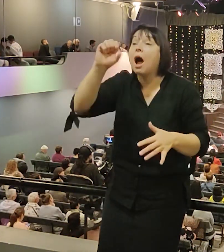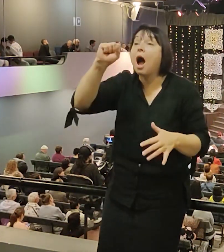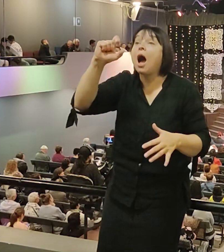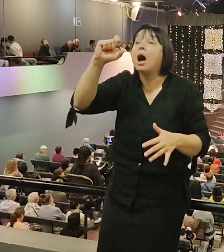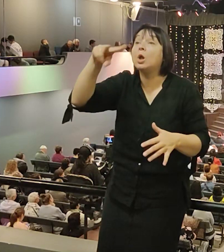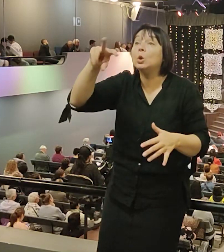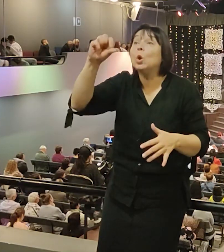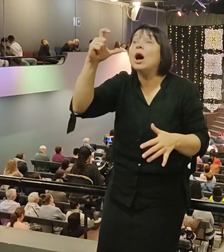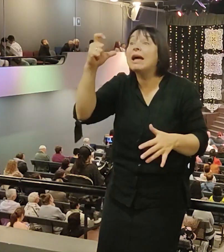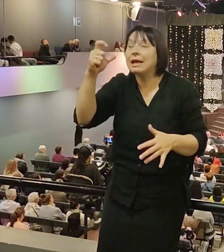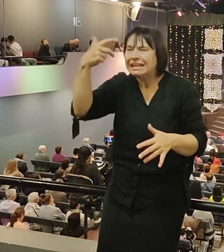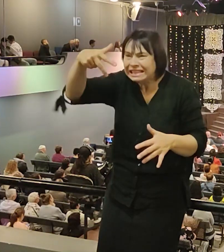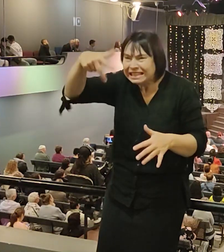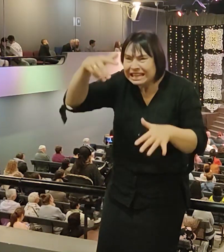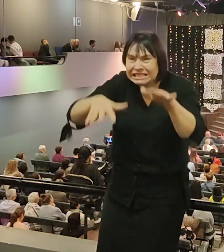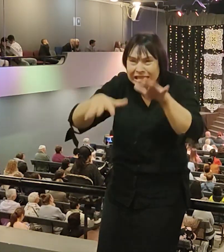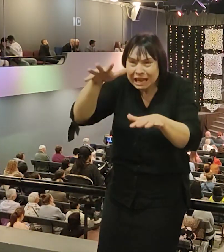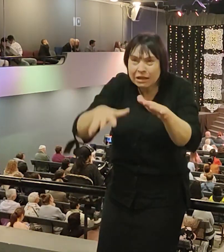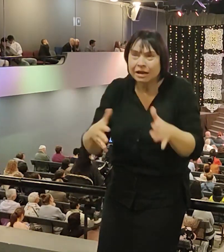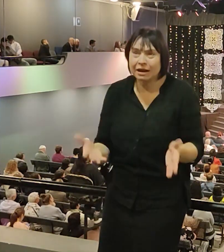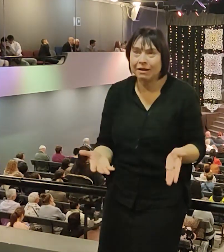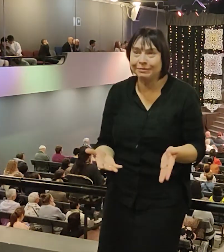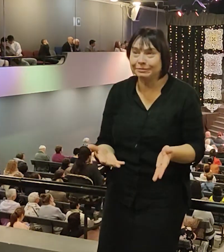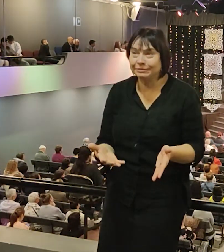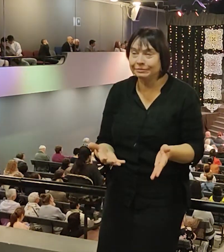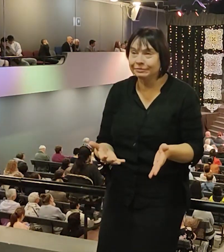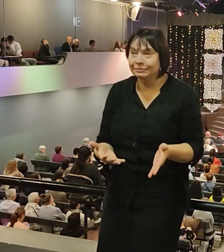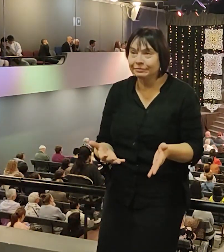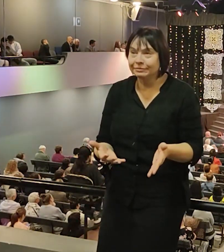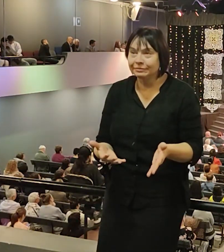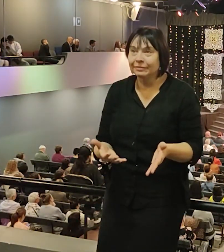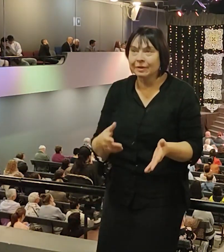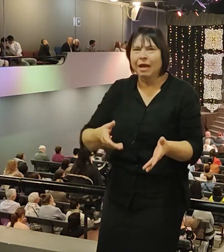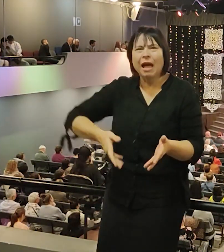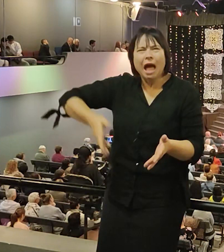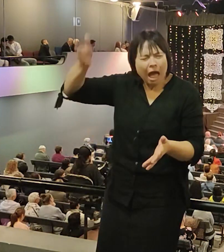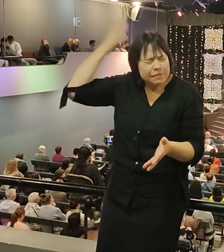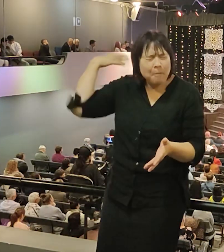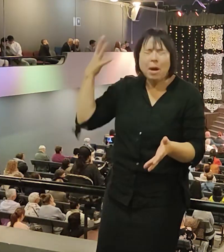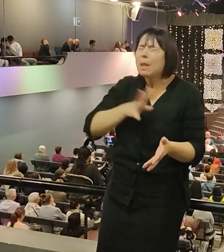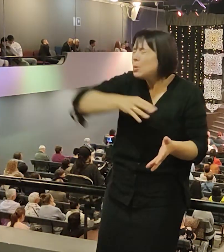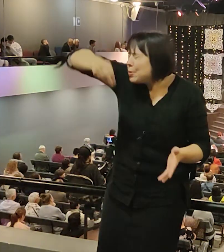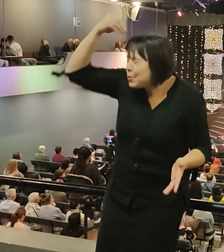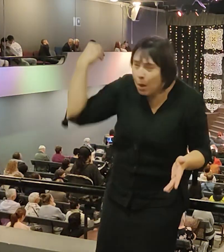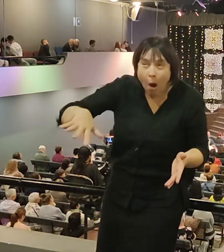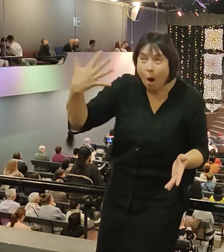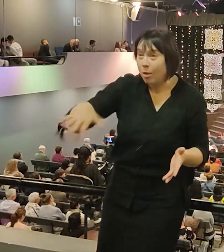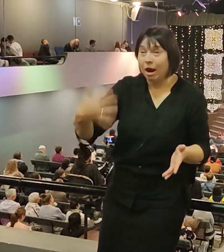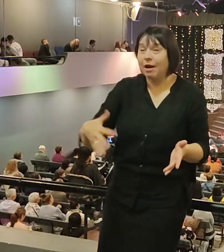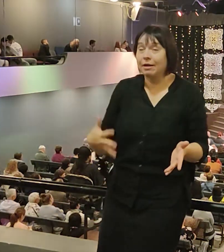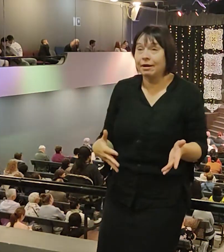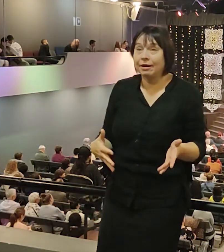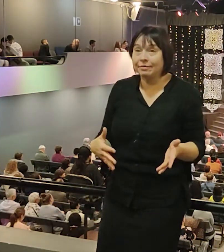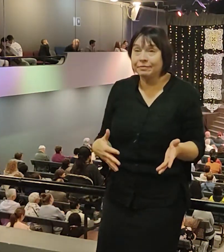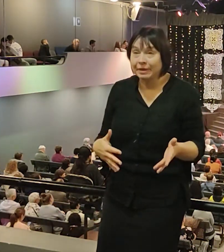Это же миллионы сейчас будет стоить. Какое сокровище Он принес туда. Они